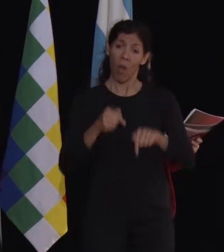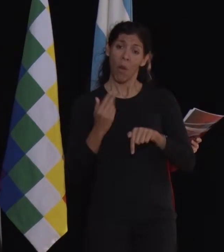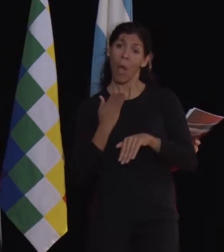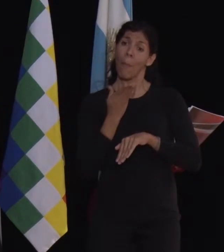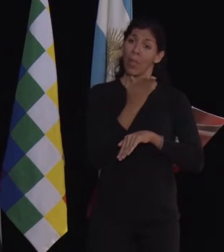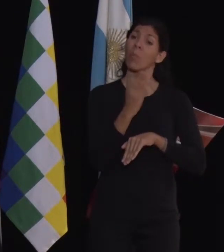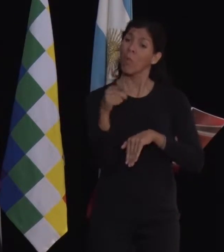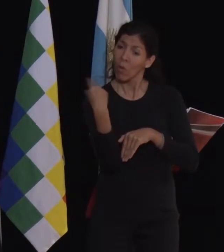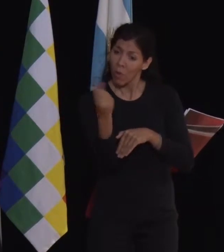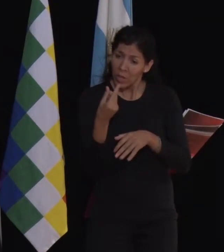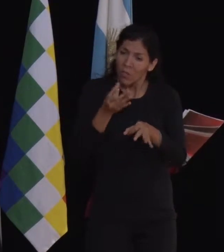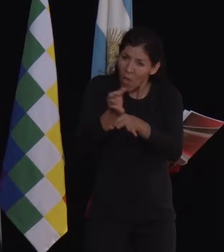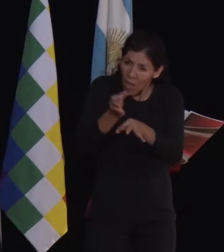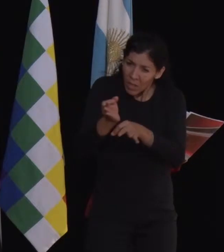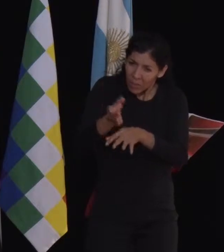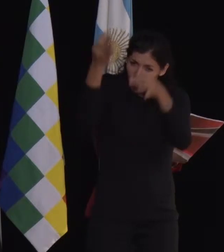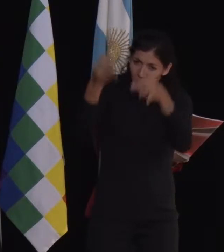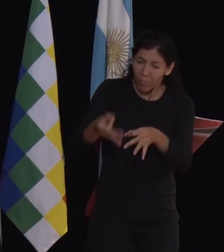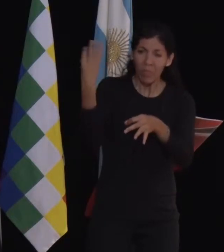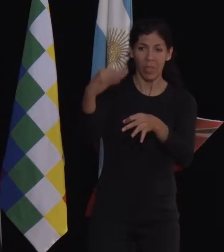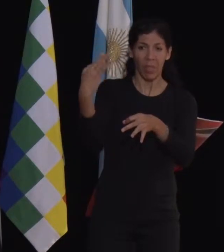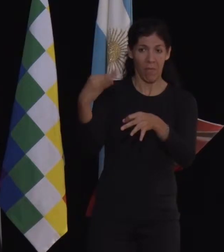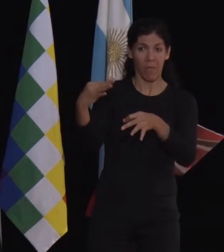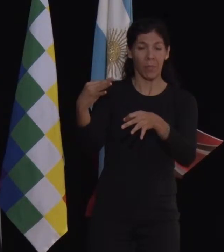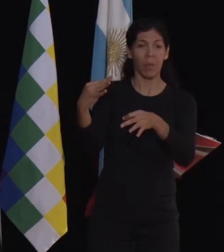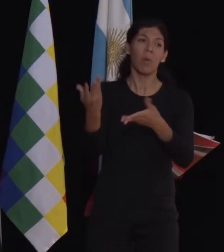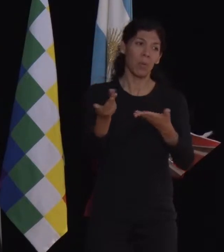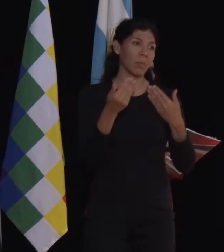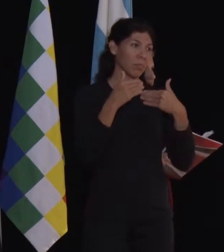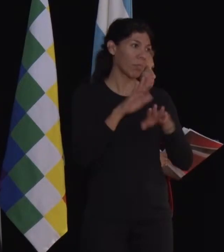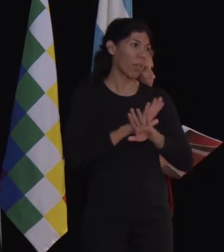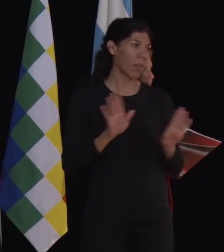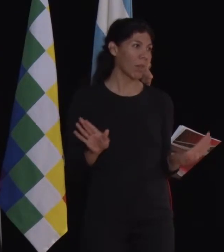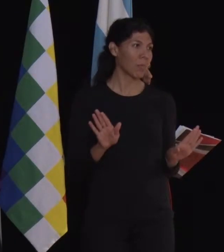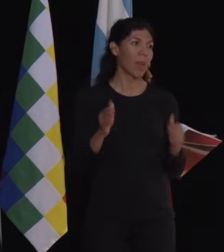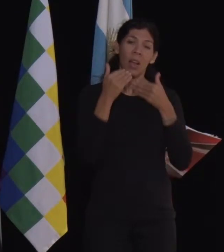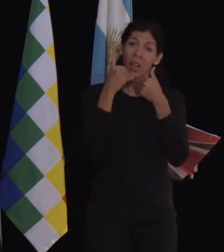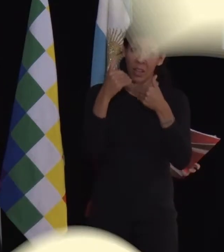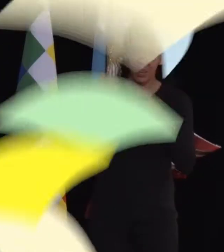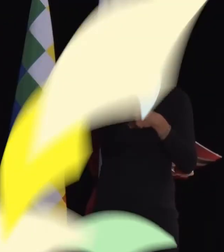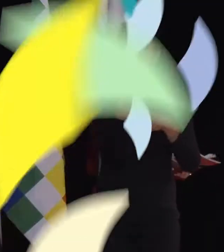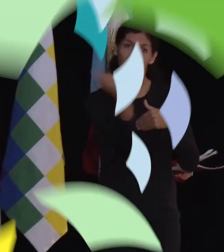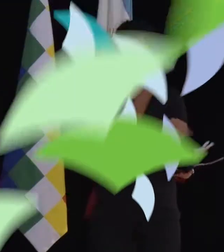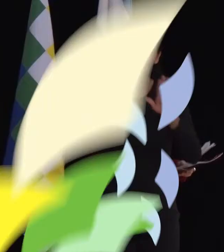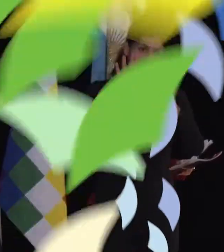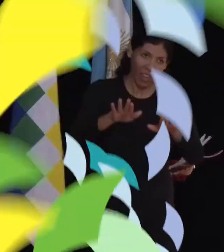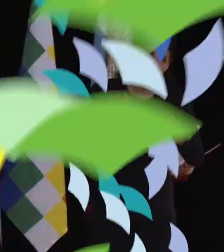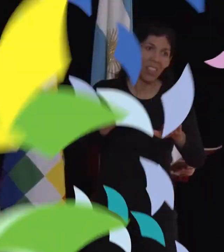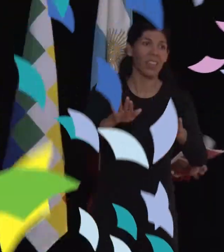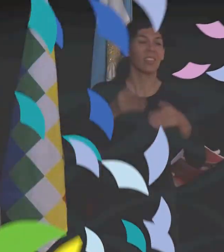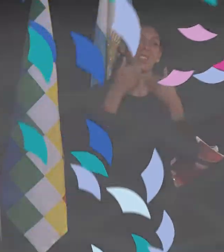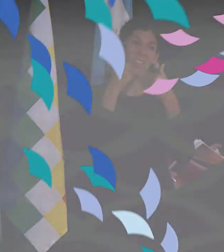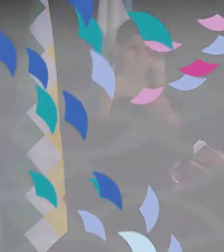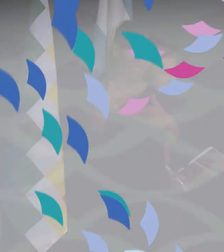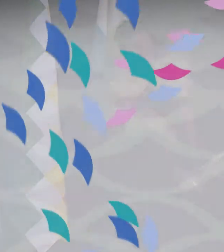hablando y hemos venido sosteniendo y denunciando. Nada más, solamente agradecer por haberse quedado hasta el final y seguirnos